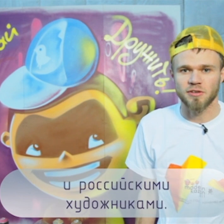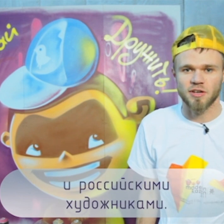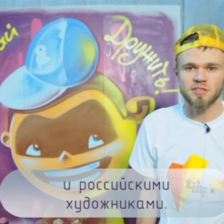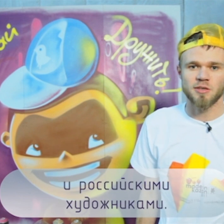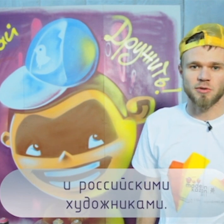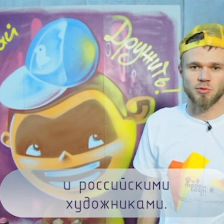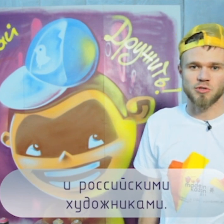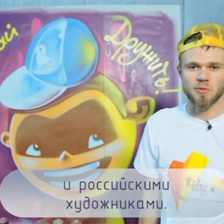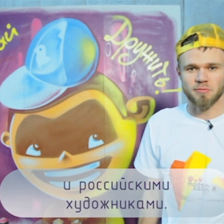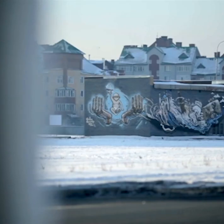российскими художниками.